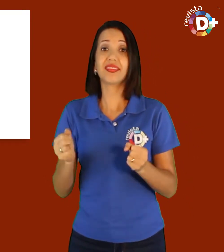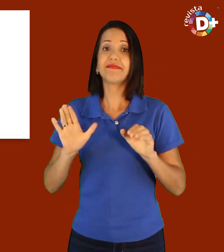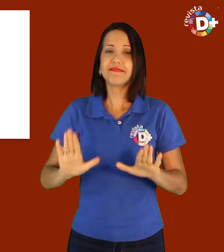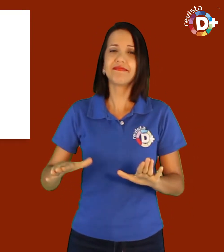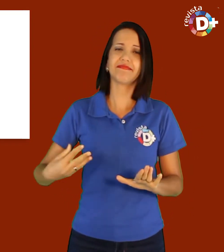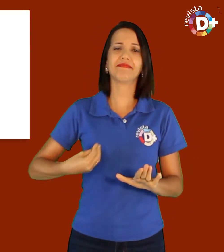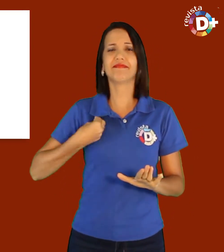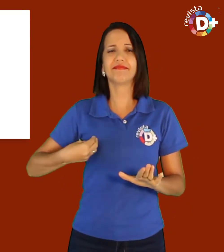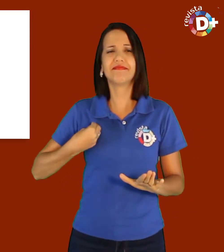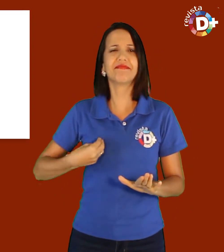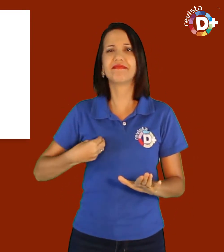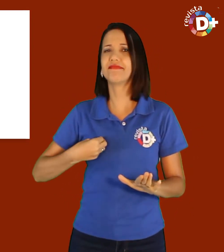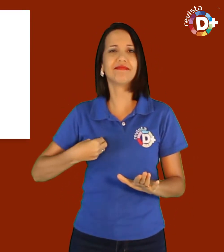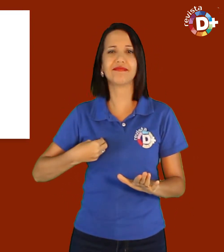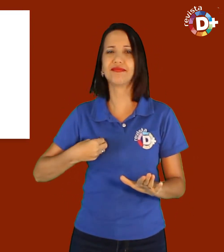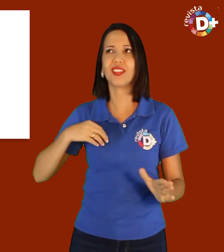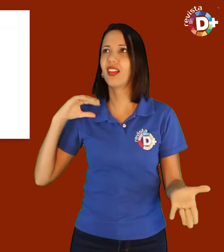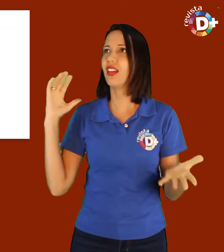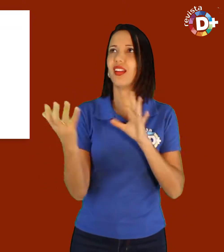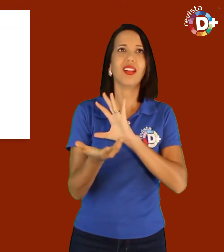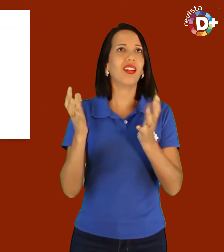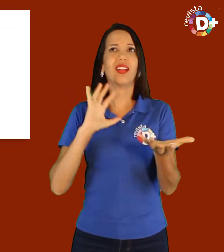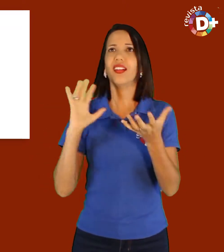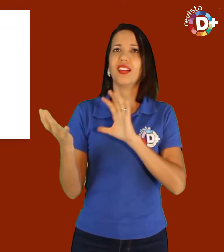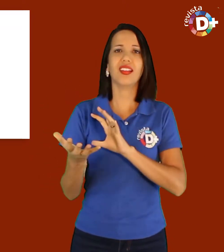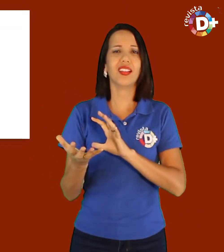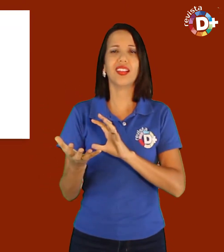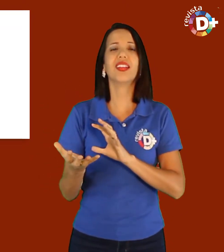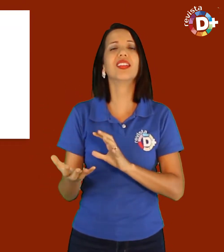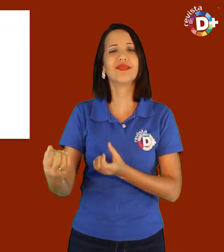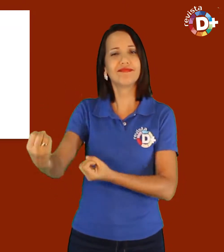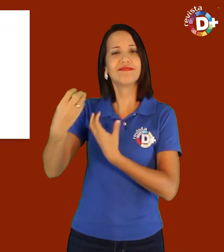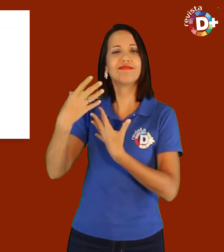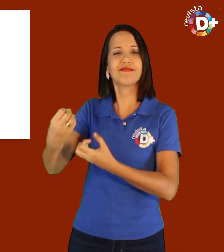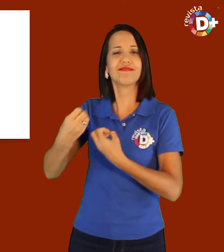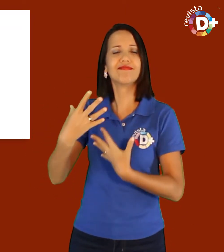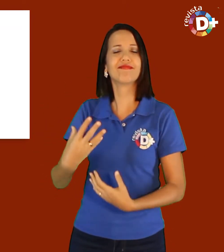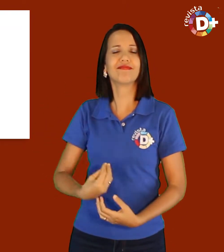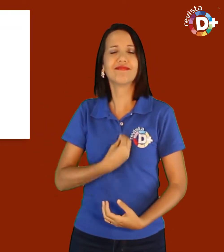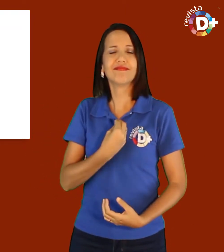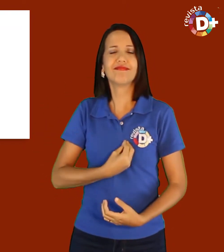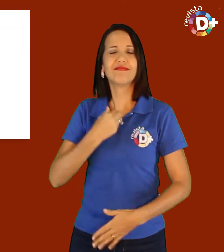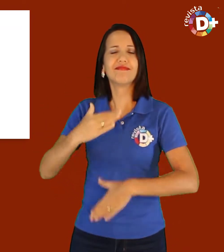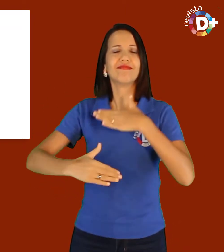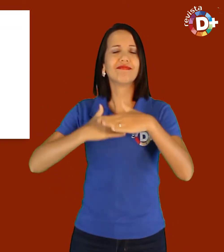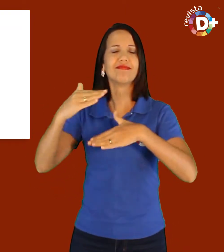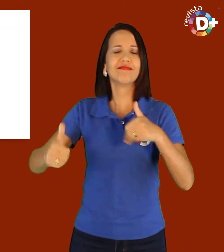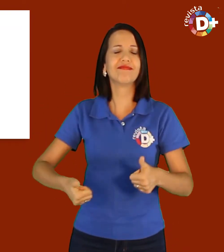parentes. Mas a vida é cheia de reviravoltas e, muitas vezes, não ensina lições.